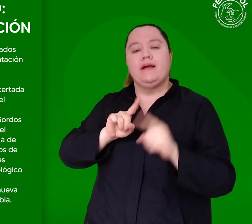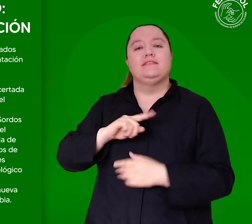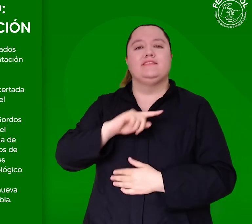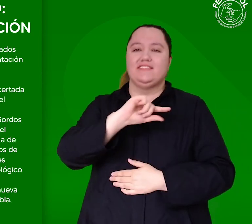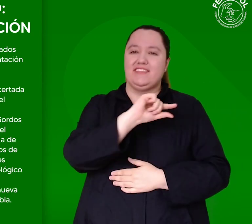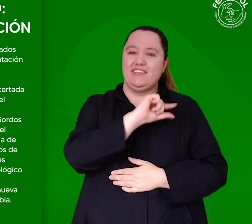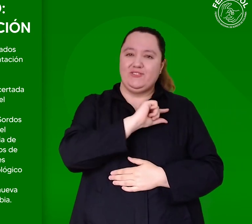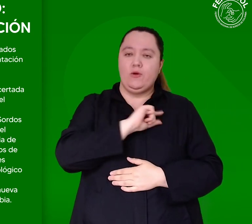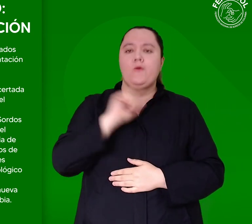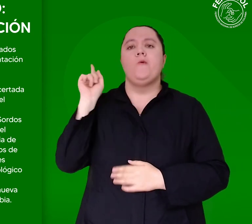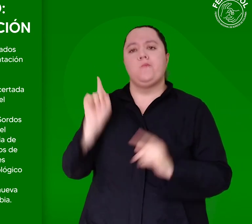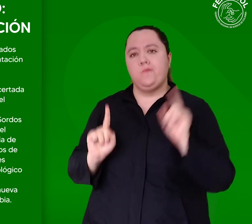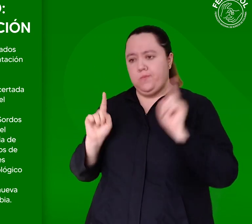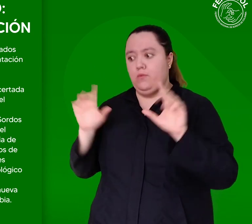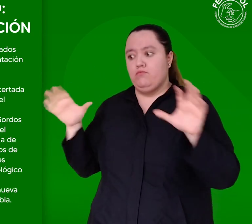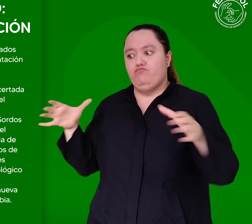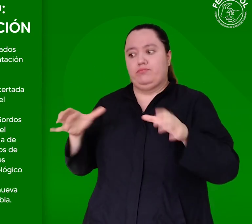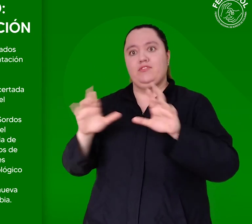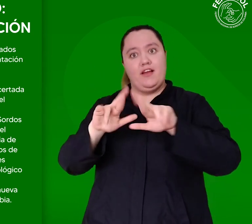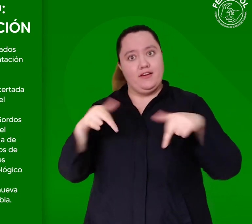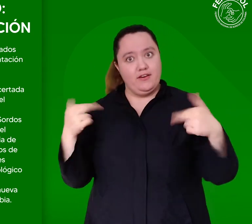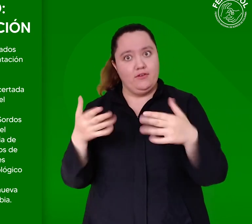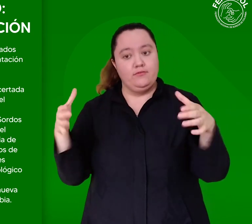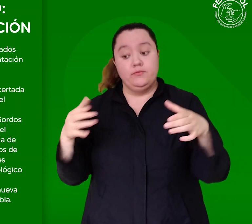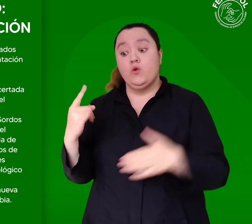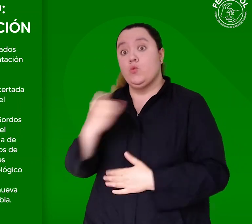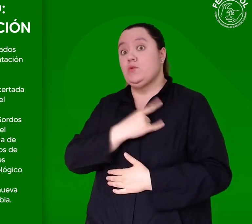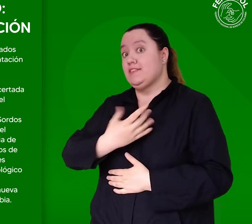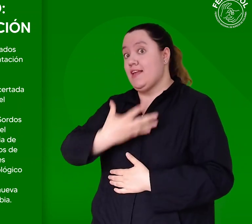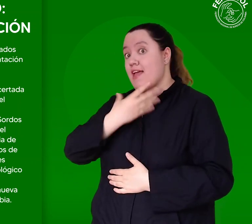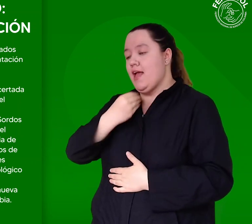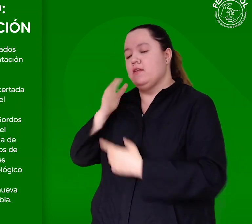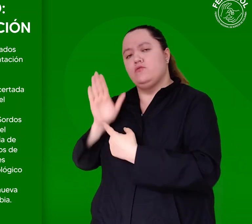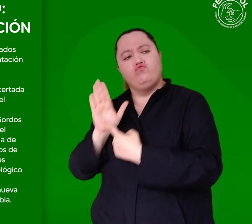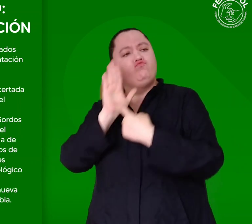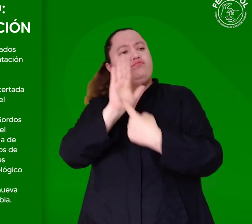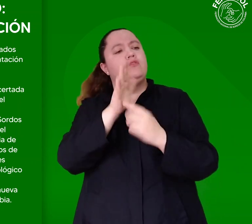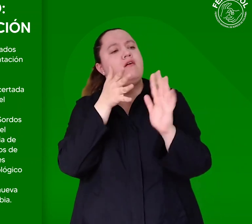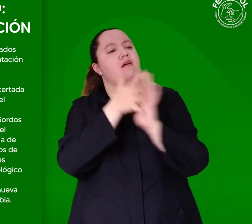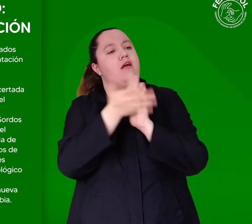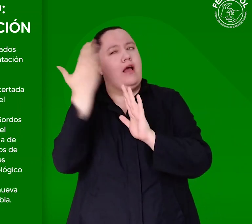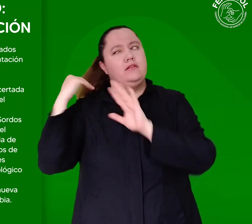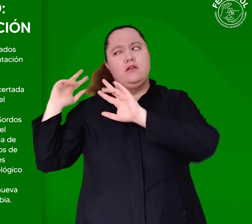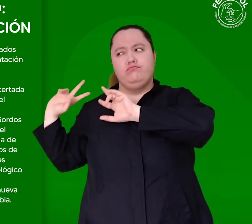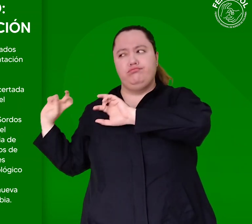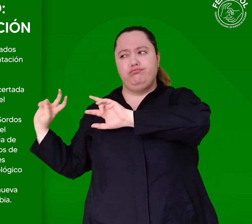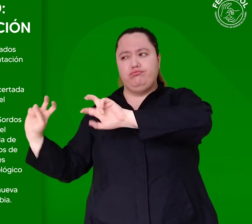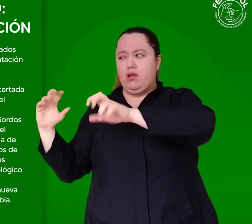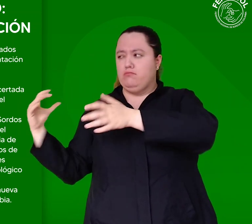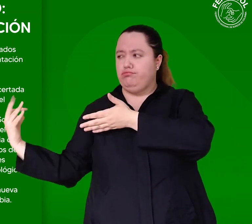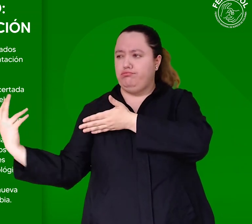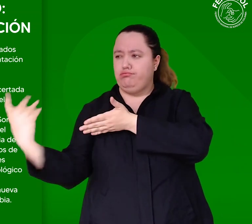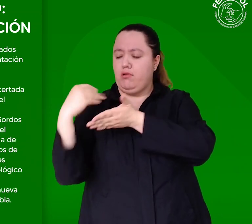de Conducción y el Instituto Nacional para Sordos, INSOR, la Universidad de los Andes presentó los resultados del estudio